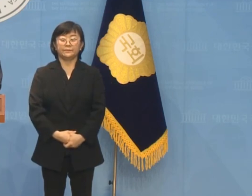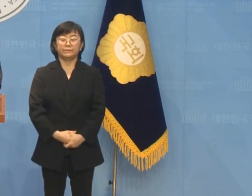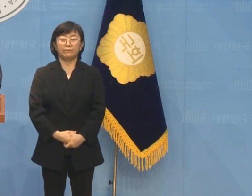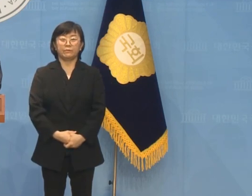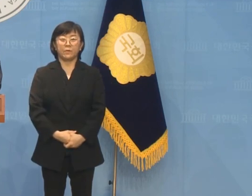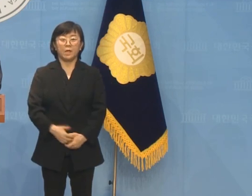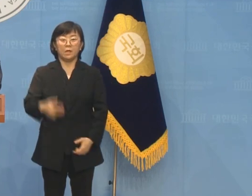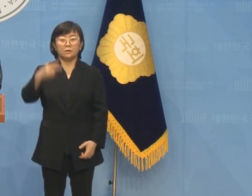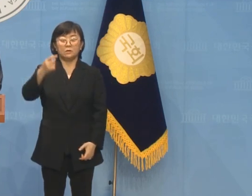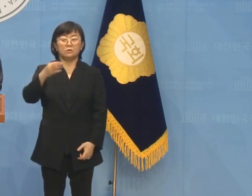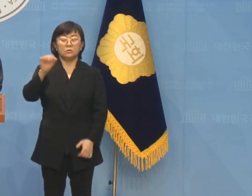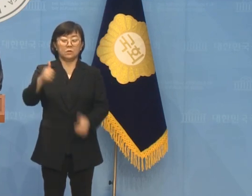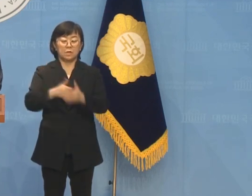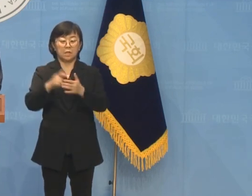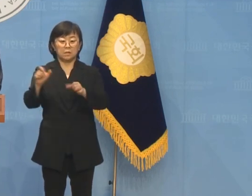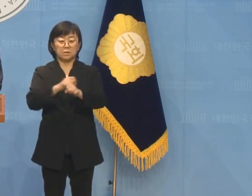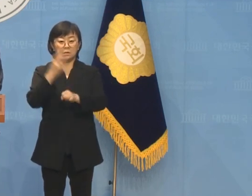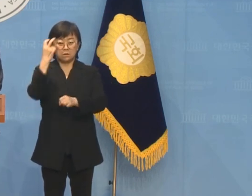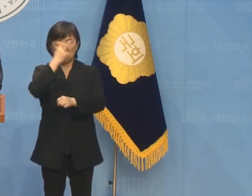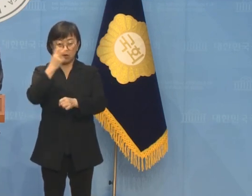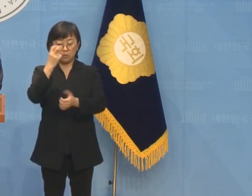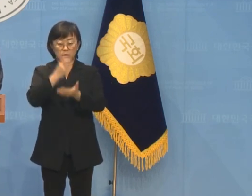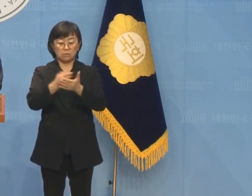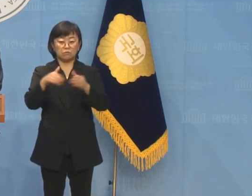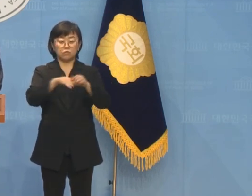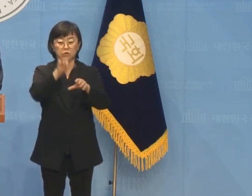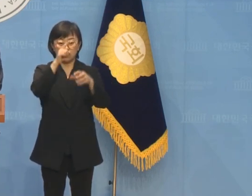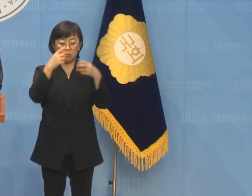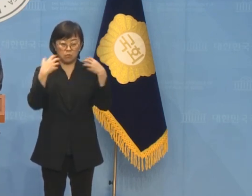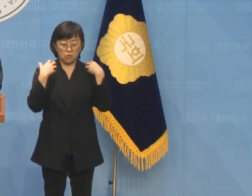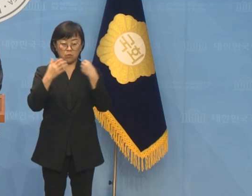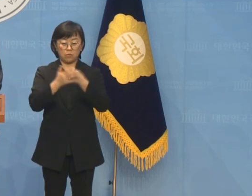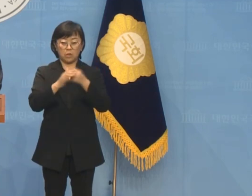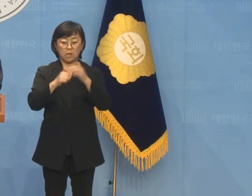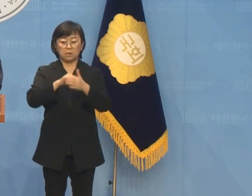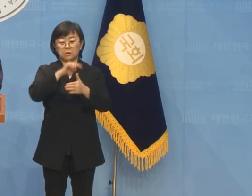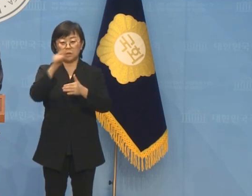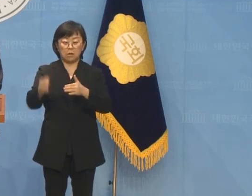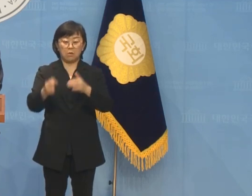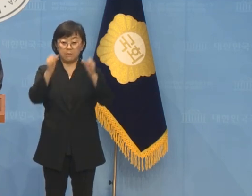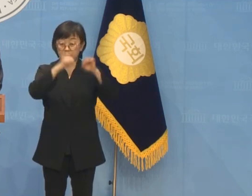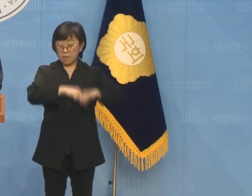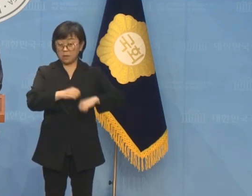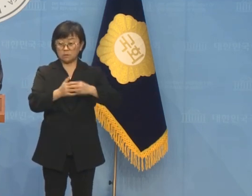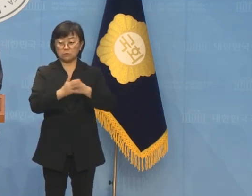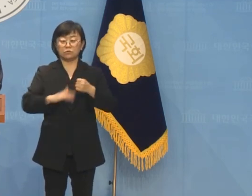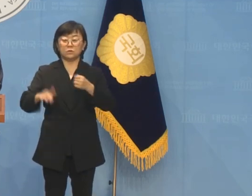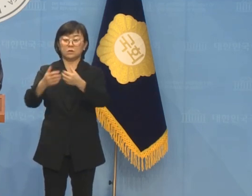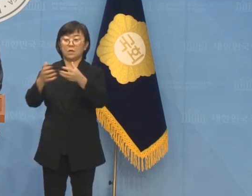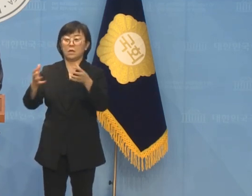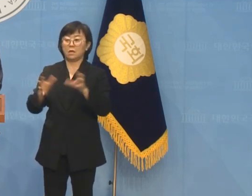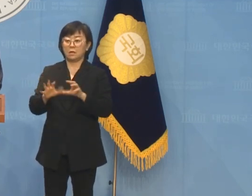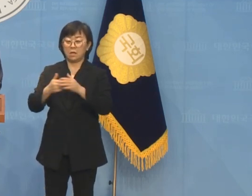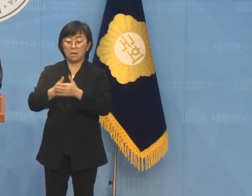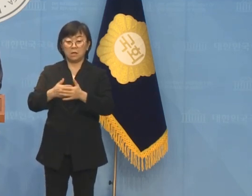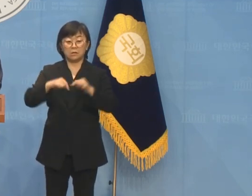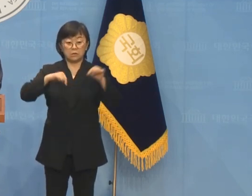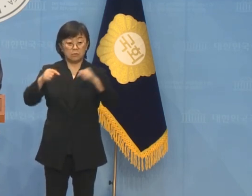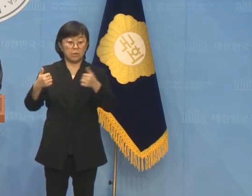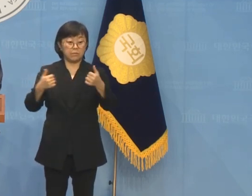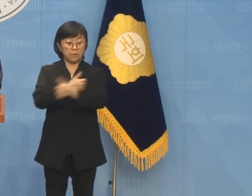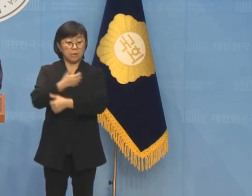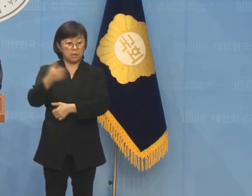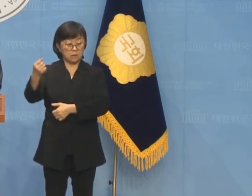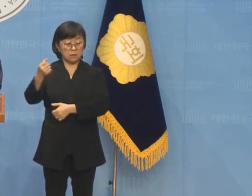더루킹 특검을 이끌어내고 문재인 정권의 후계 구도를 무너뜨림으로써 우리 당 정권 탈환의 한